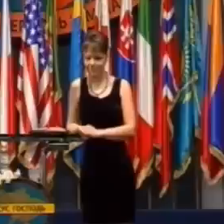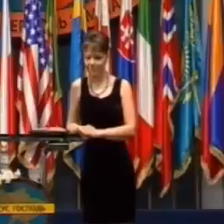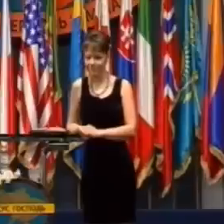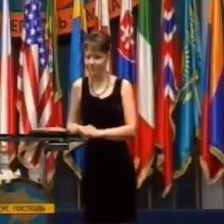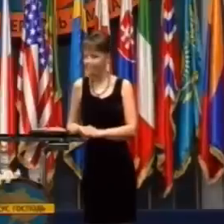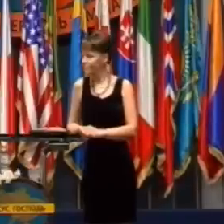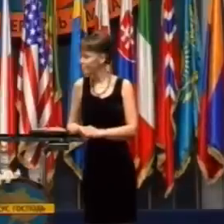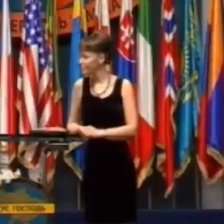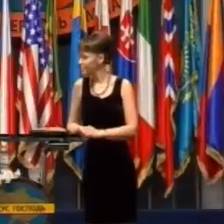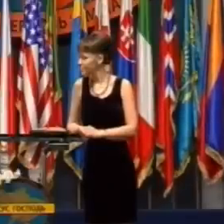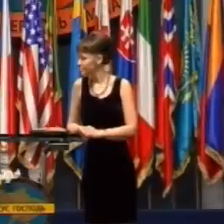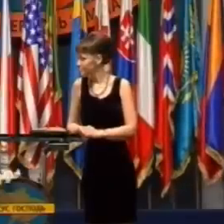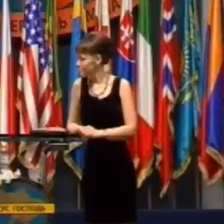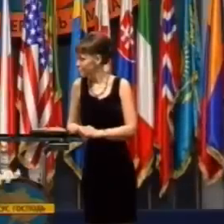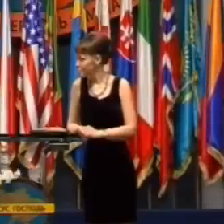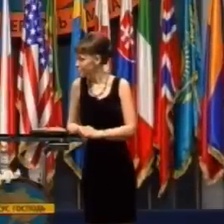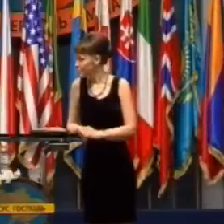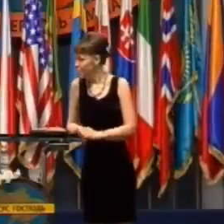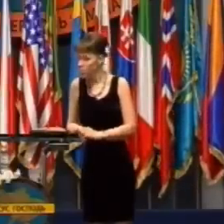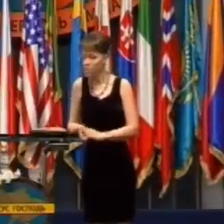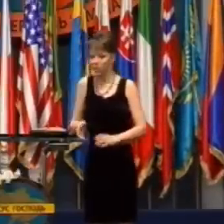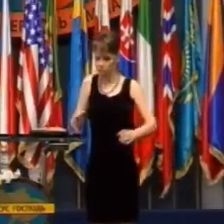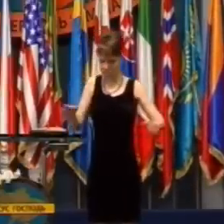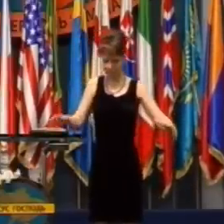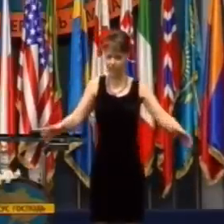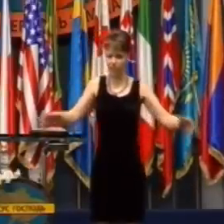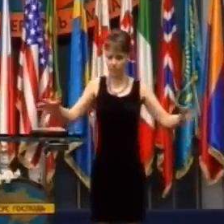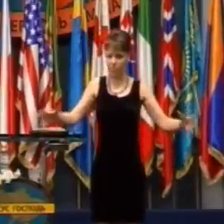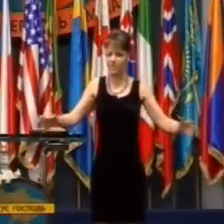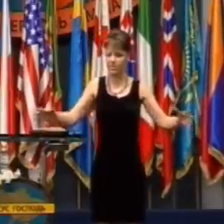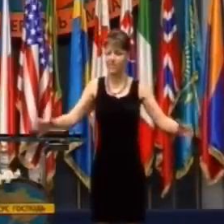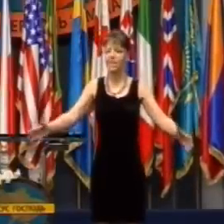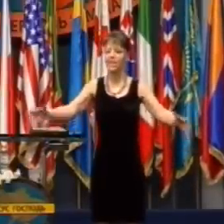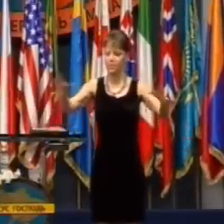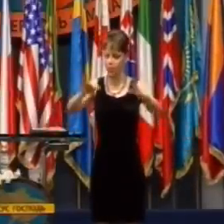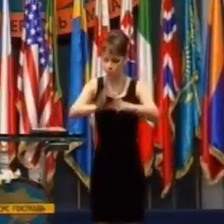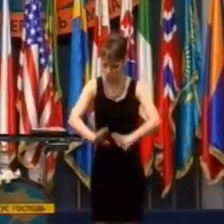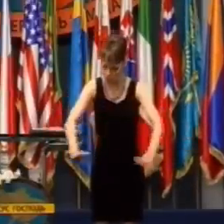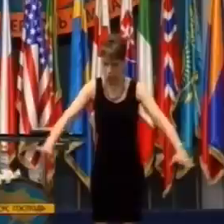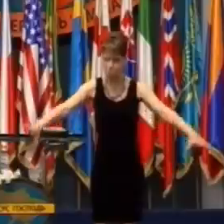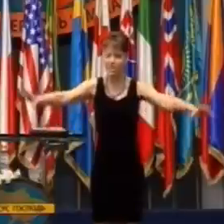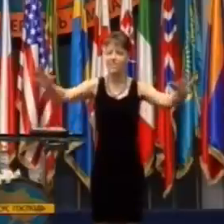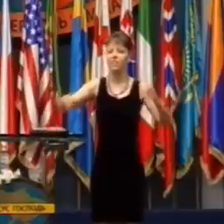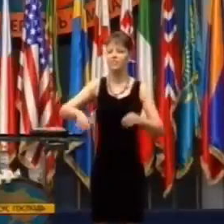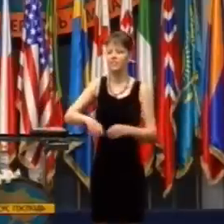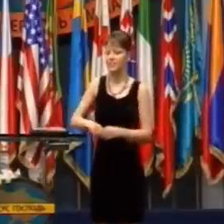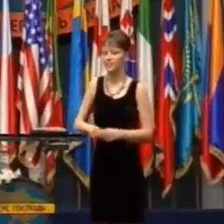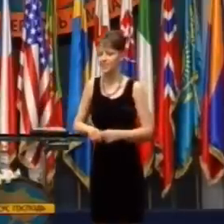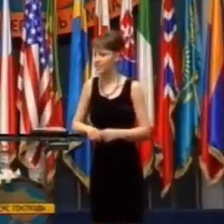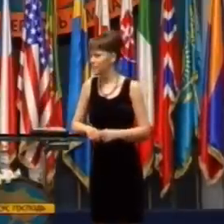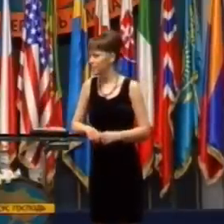všetci sme sa zhromaždili okolo jej postele.